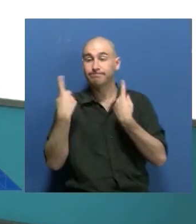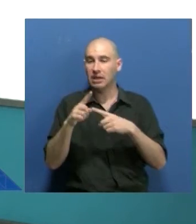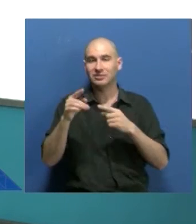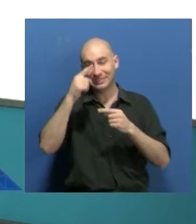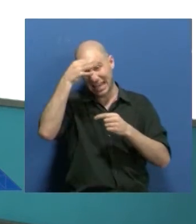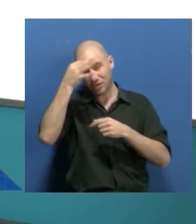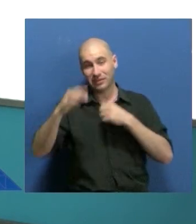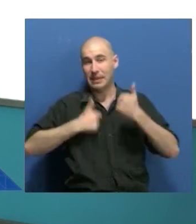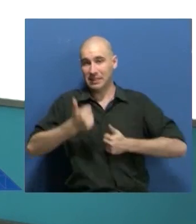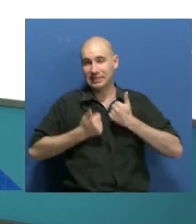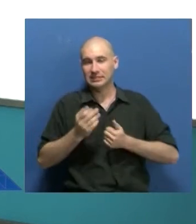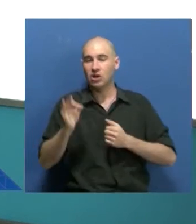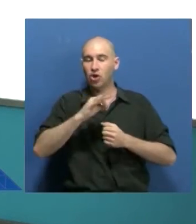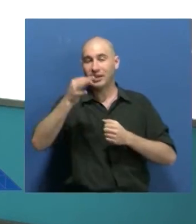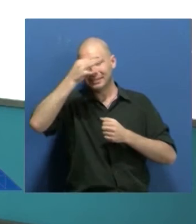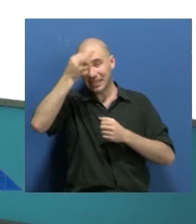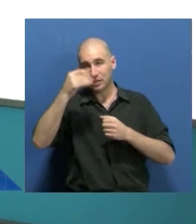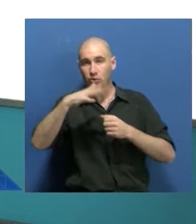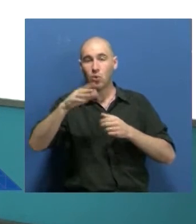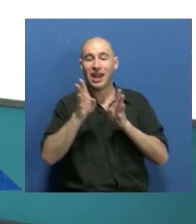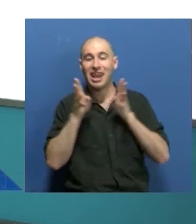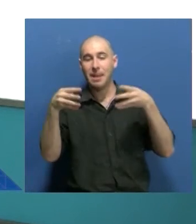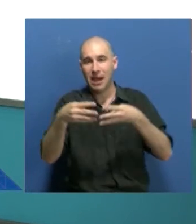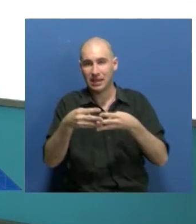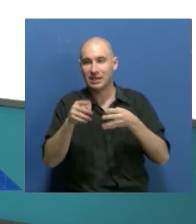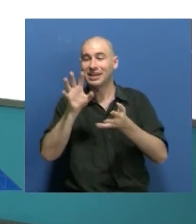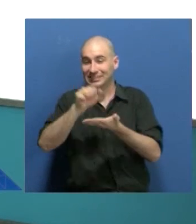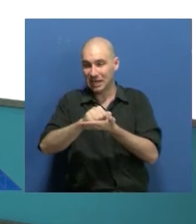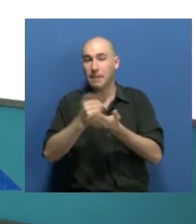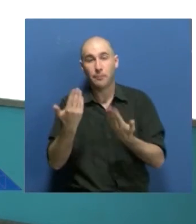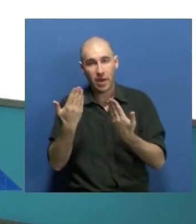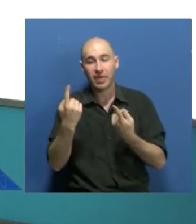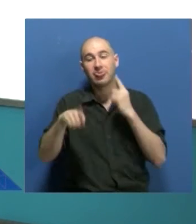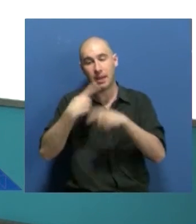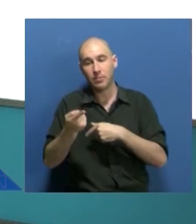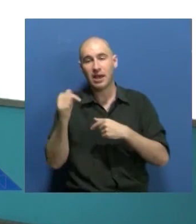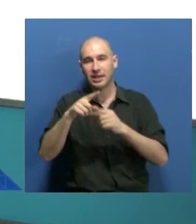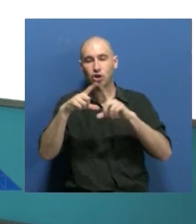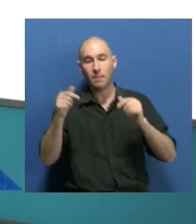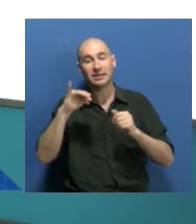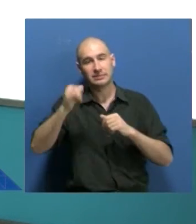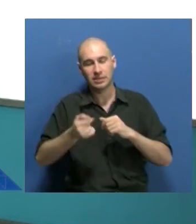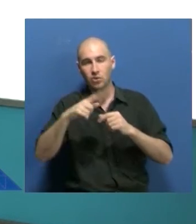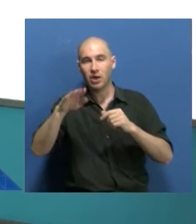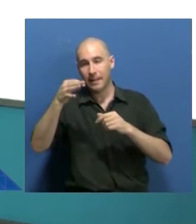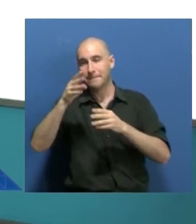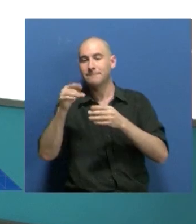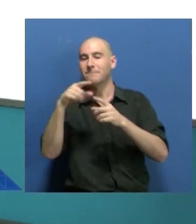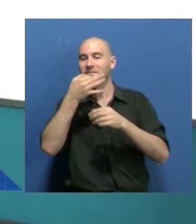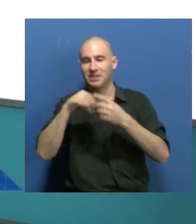Independencia, y también las obras que son el espacio Julio Leparc, se pueden reservar únicamente, después hay que ir a comprarlas efectivamente ahí en la boletería del teatro. Ivana Catanese,